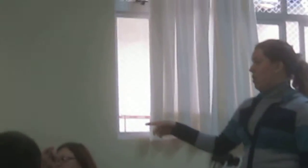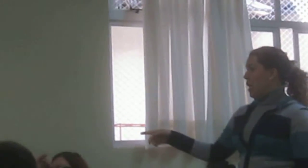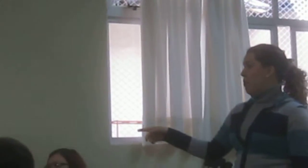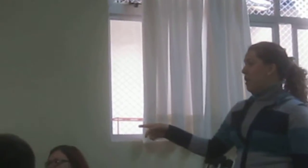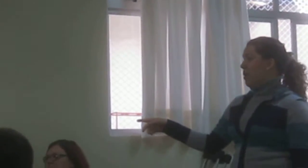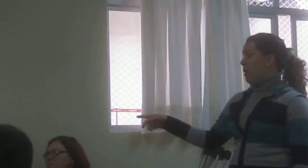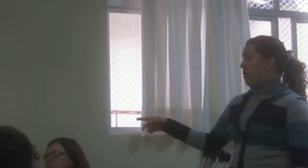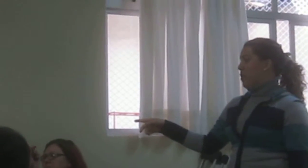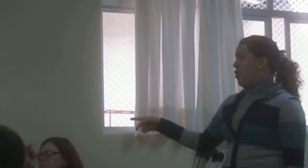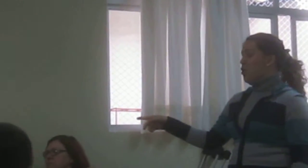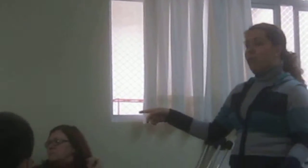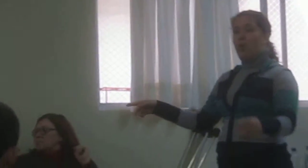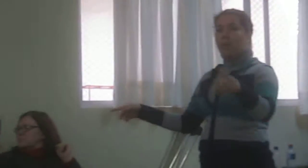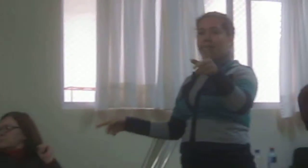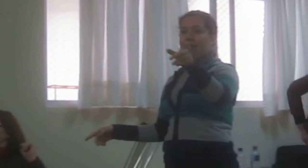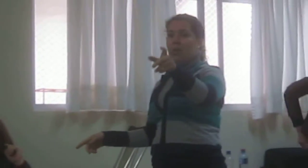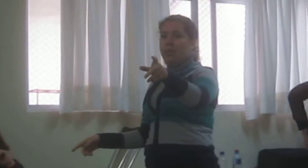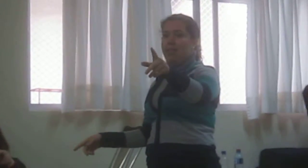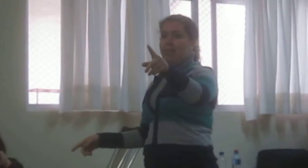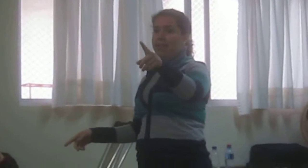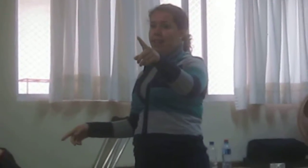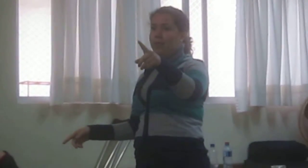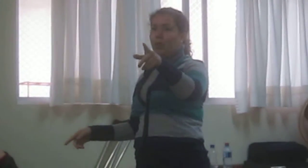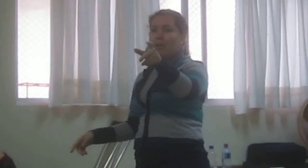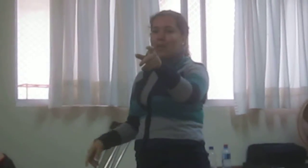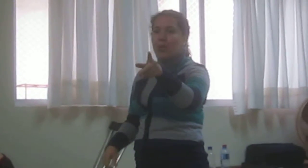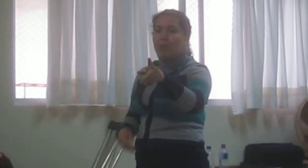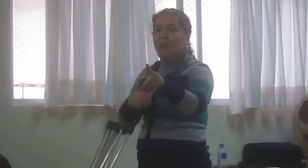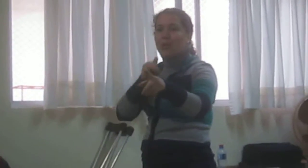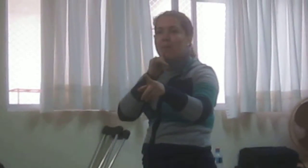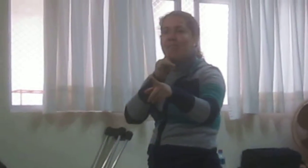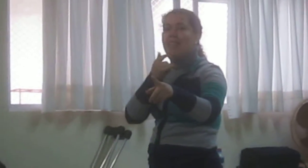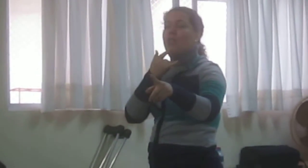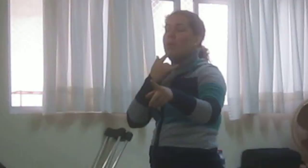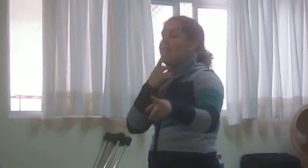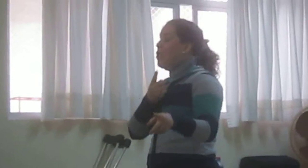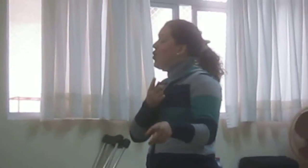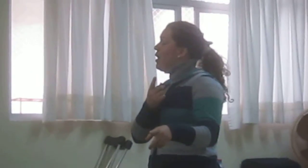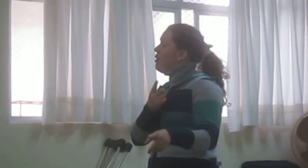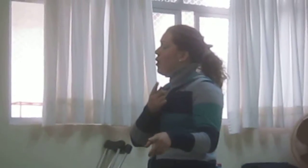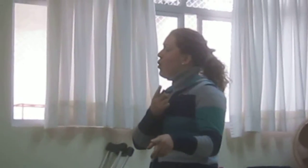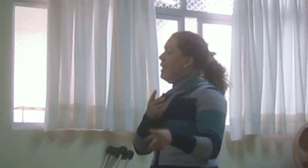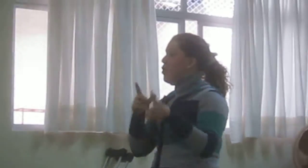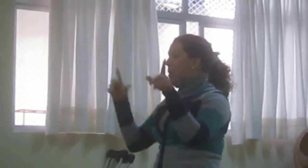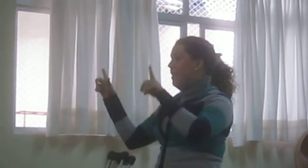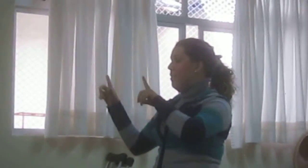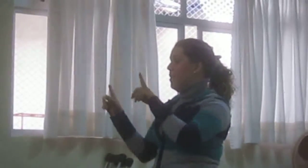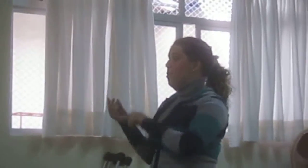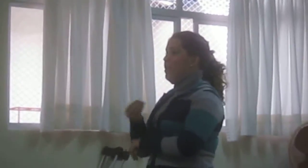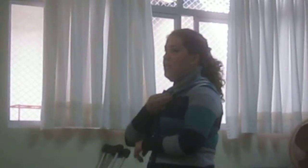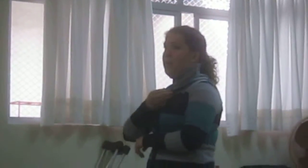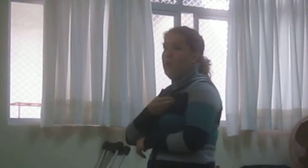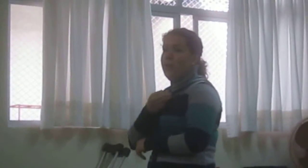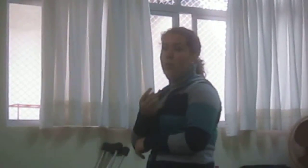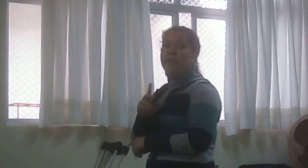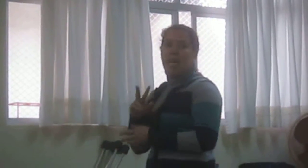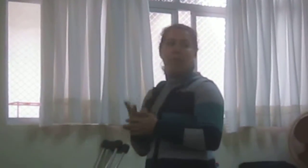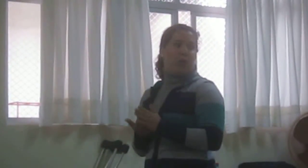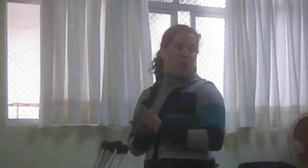É bem repetível sobre o comentário que ela, como se chama? A Cristiane. A Cristiane falou sobre a televisão, por exemplo, não tem um intérprete